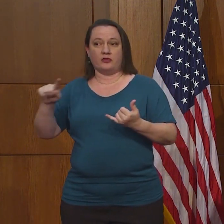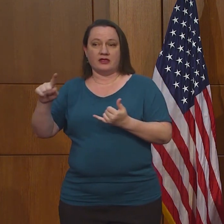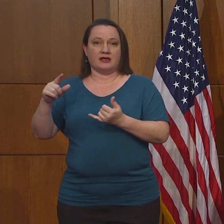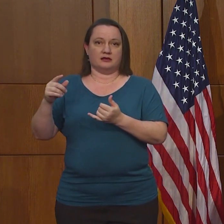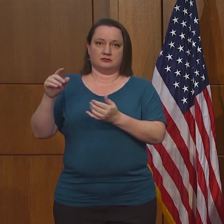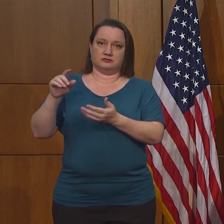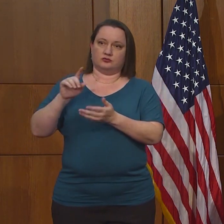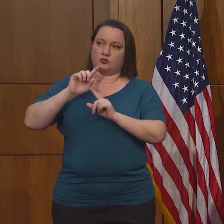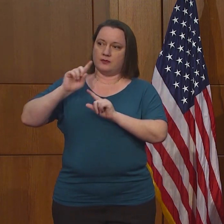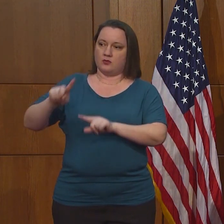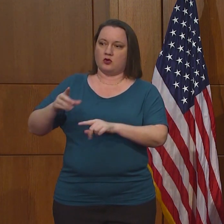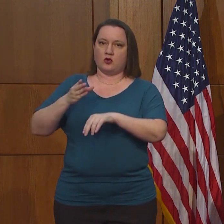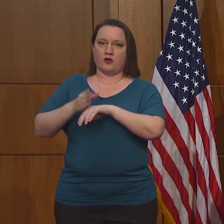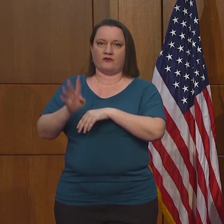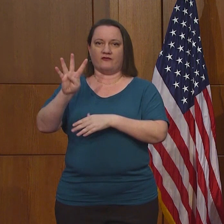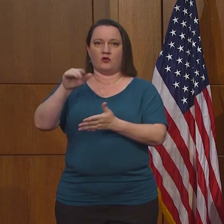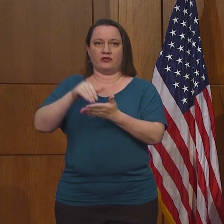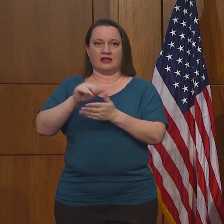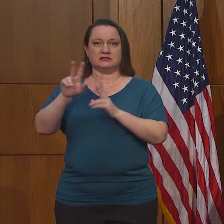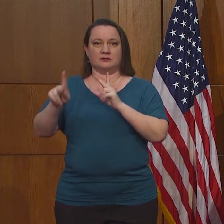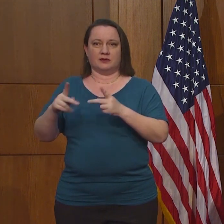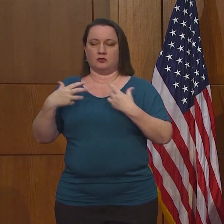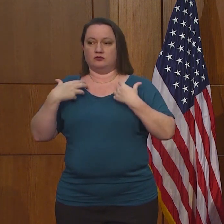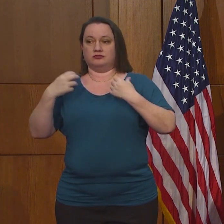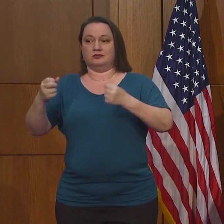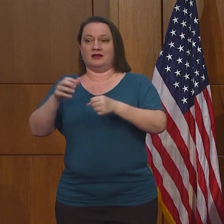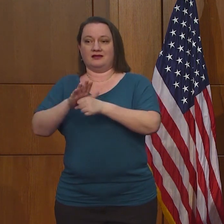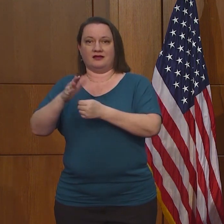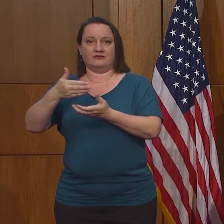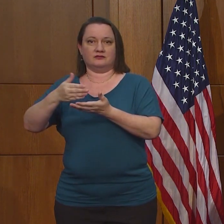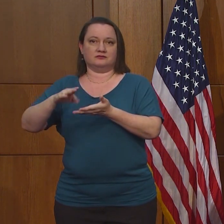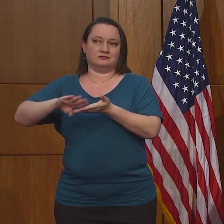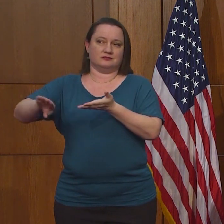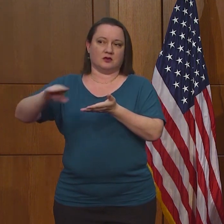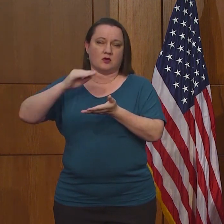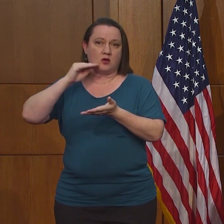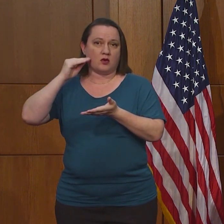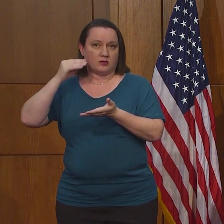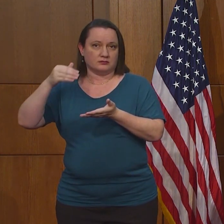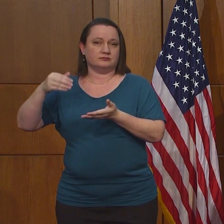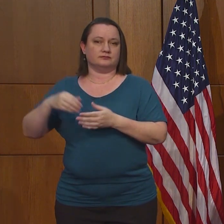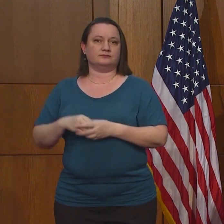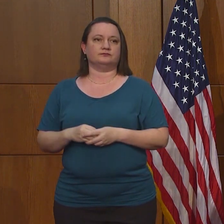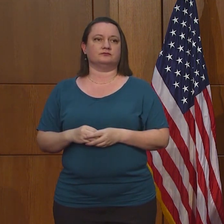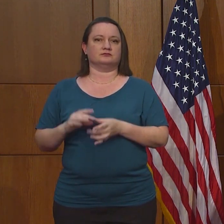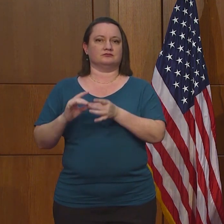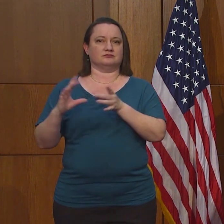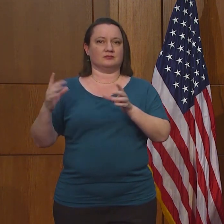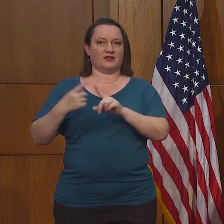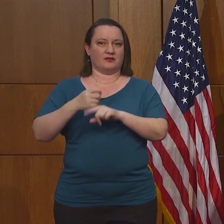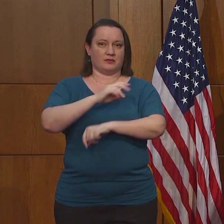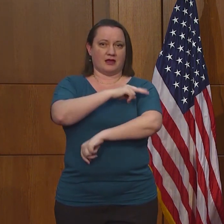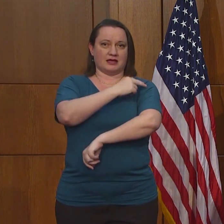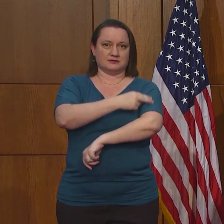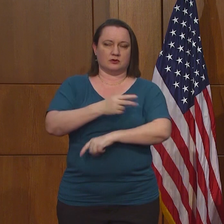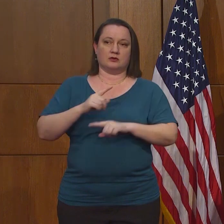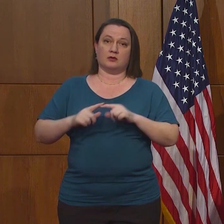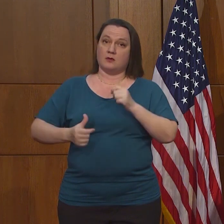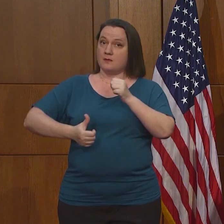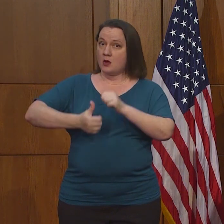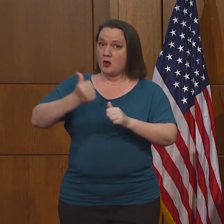Así que como parte de la recuperación, ha habido un número grande de personas que se han recuperado